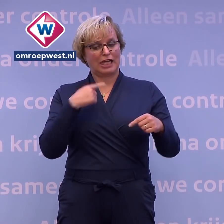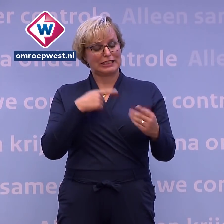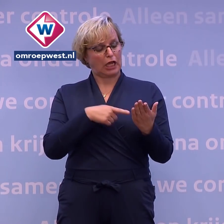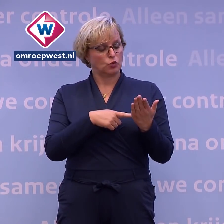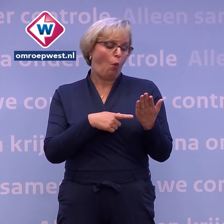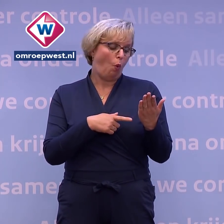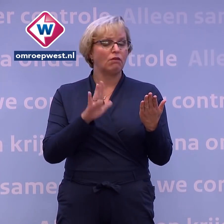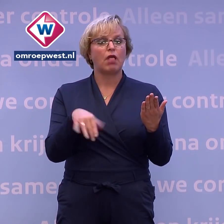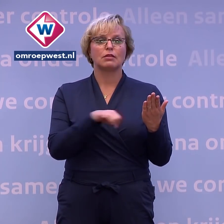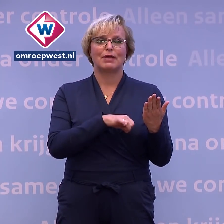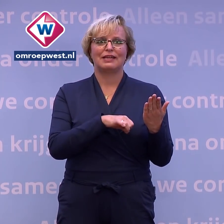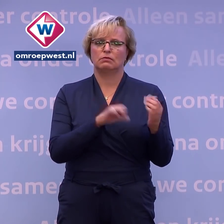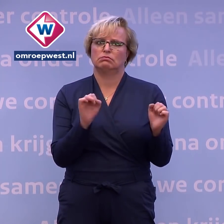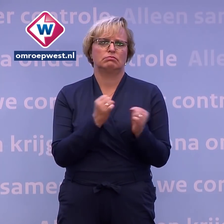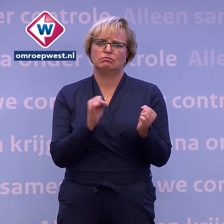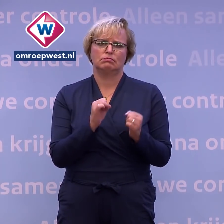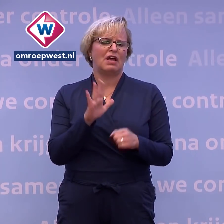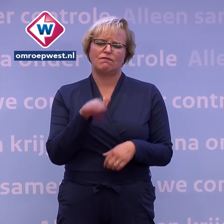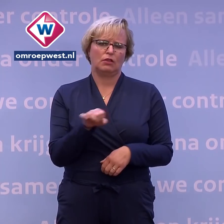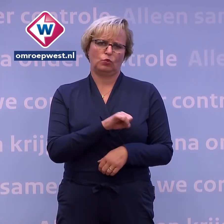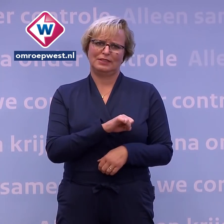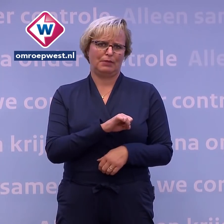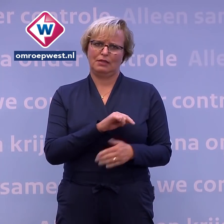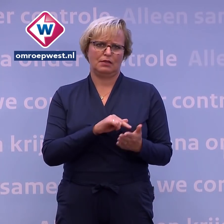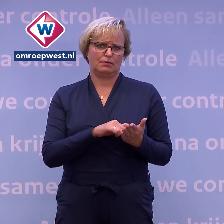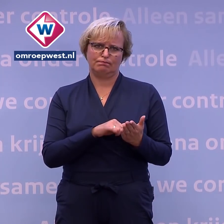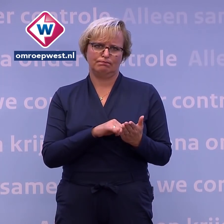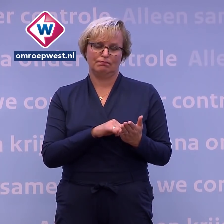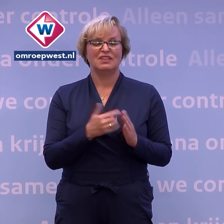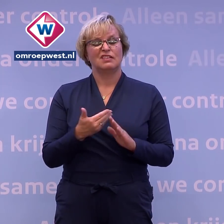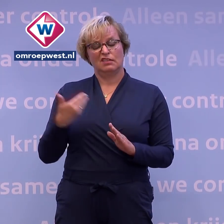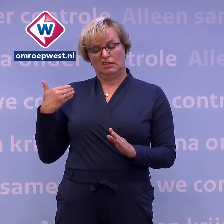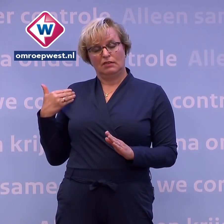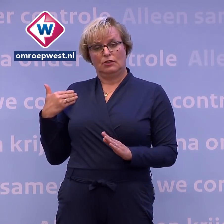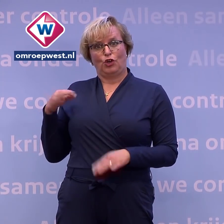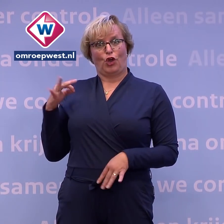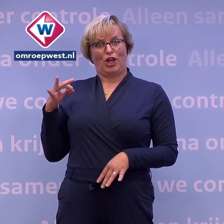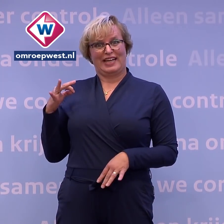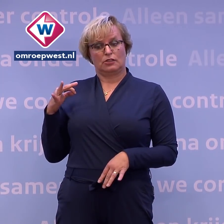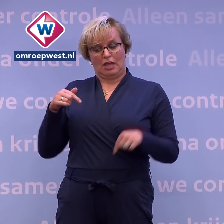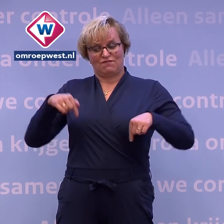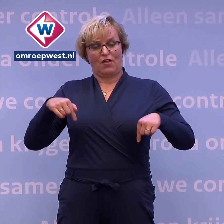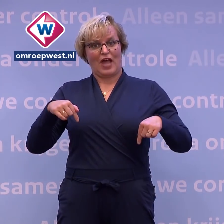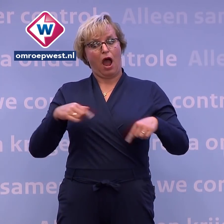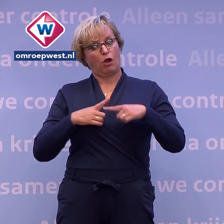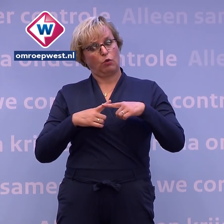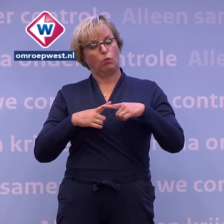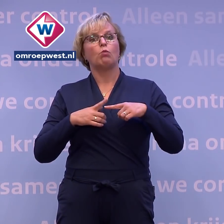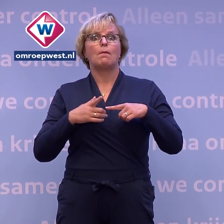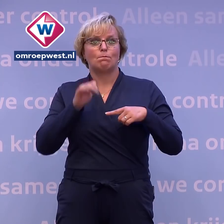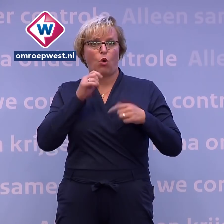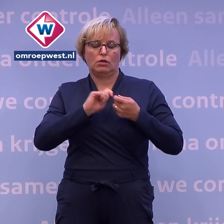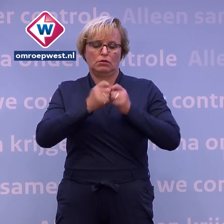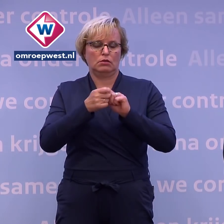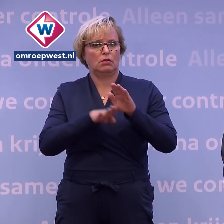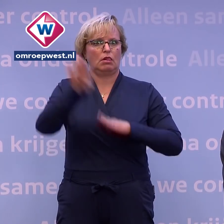nou, het valt nog mee. Nee, het valt niet mee. Want van het voorjaar hebben we geleerd dat de cijfers van vandaag een voorbode kunnen zijn